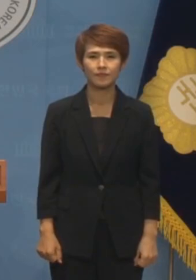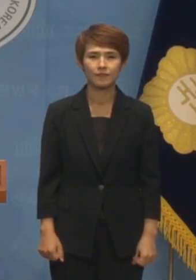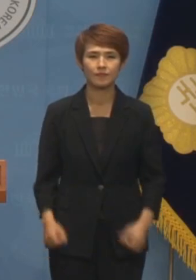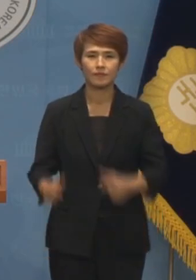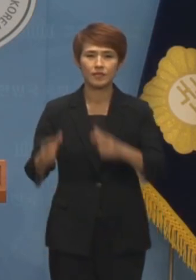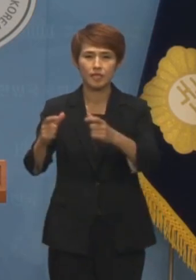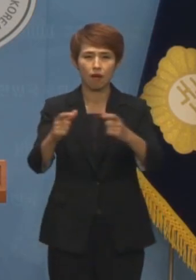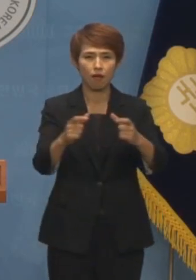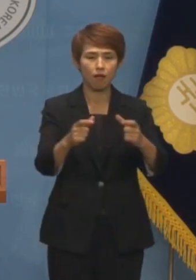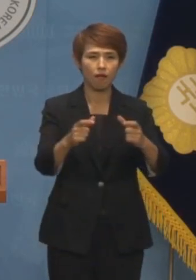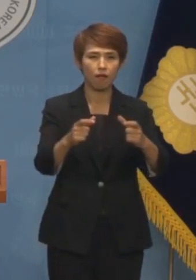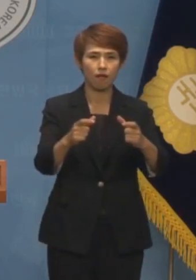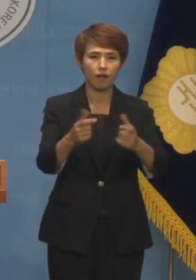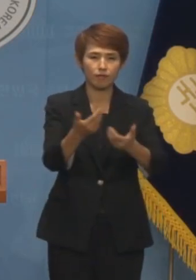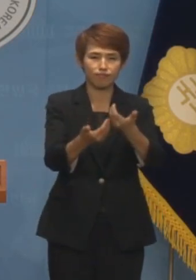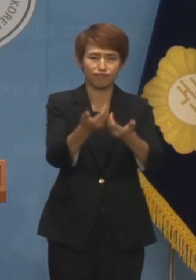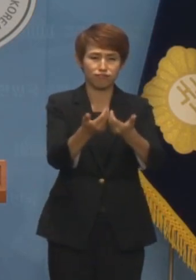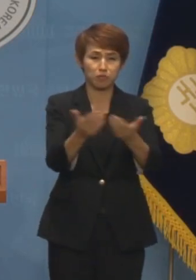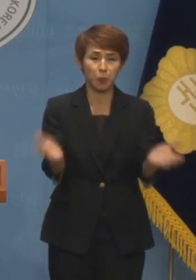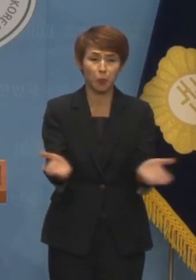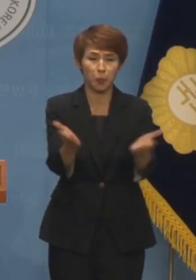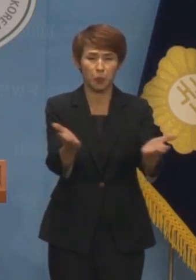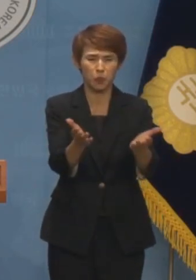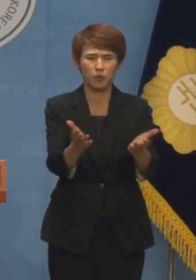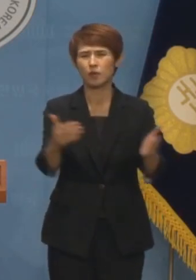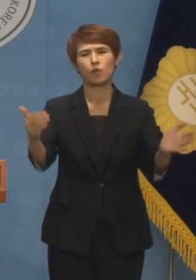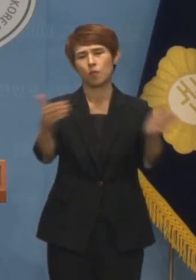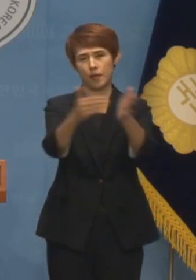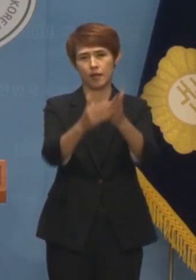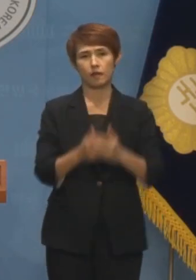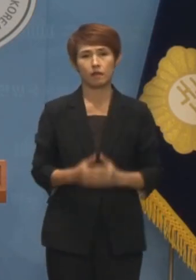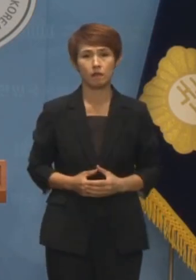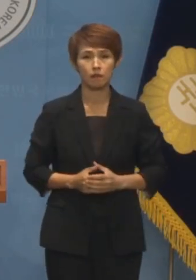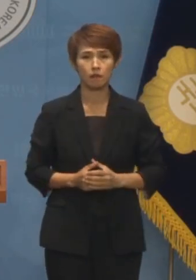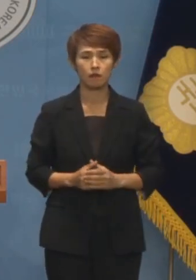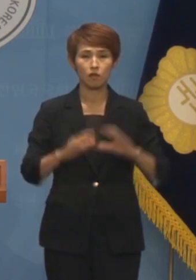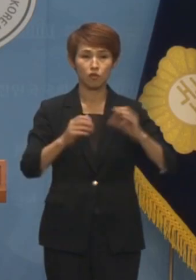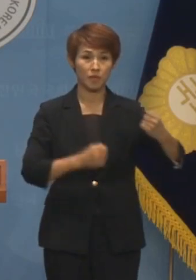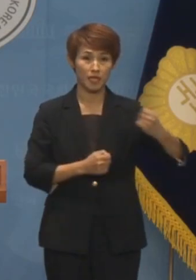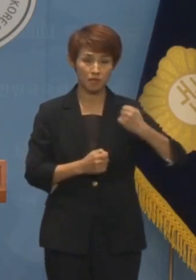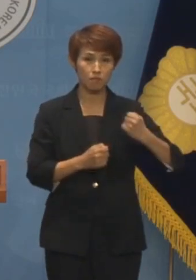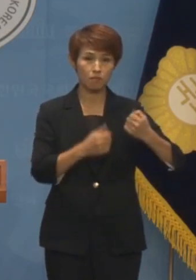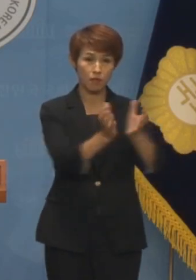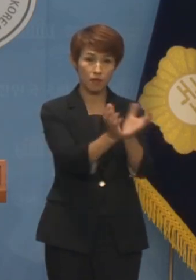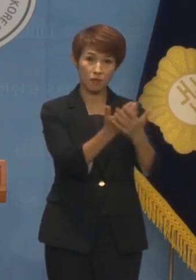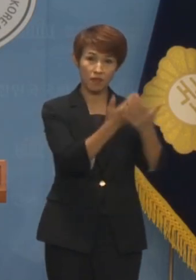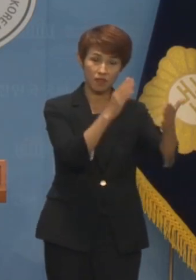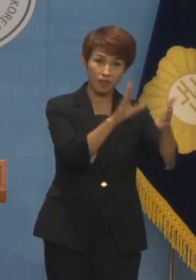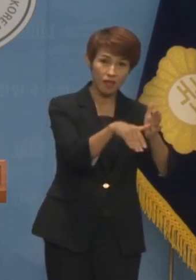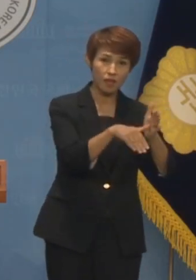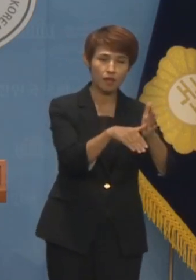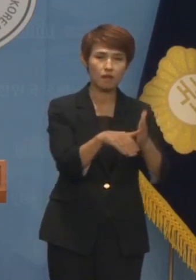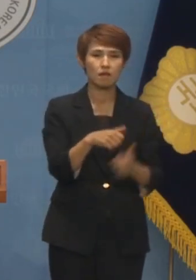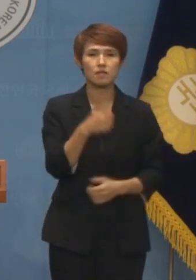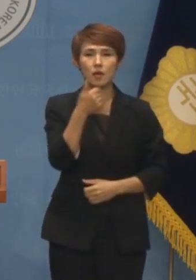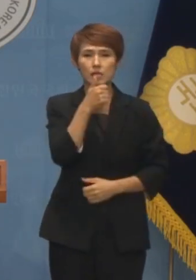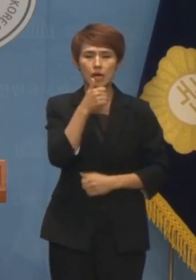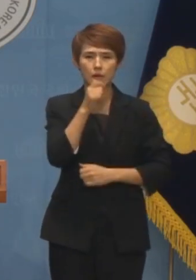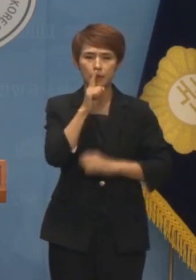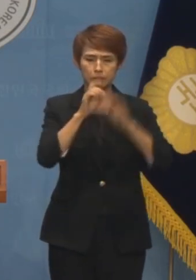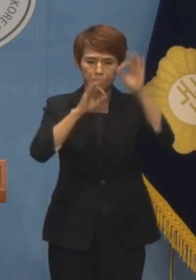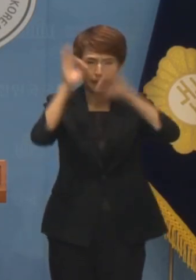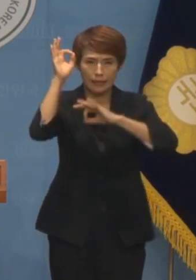지역감정 부추기는 편가르기는 이제 그만. 국민의힘 전당대회 사회자의 실언, 사과를 촉구한다 라는